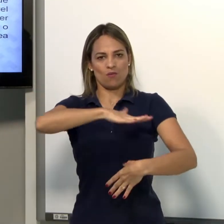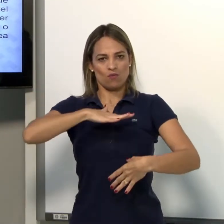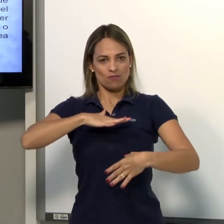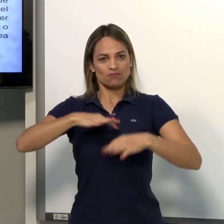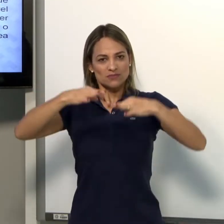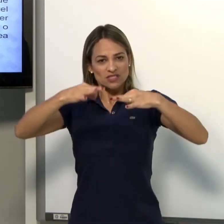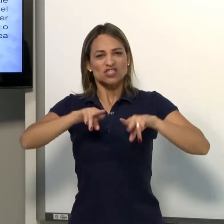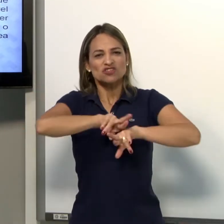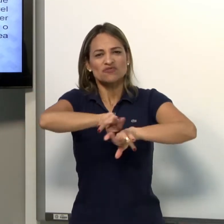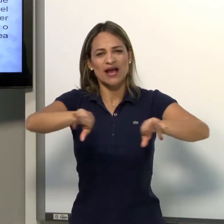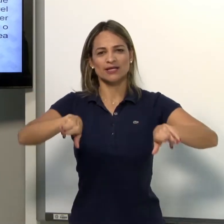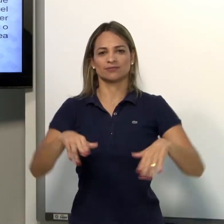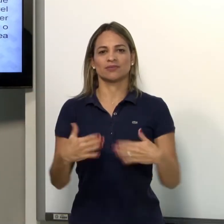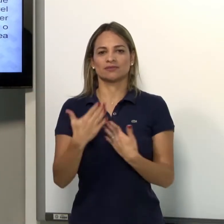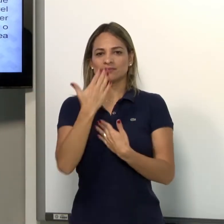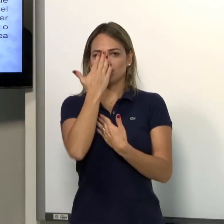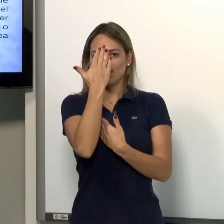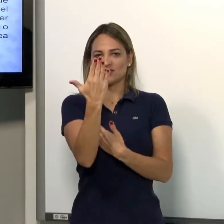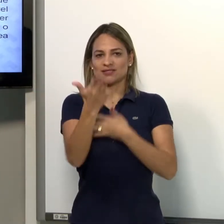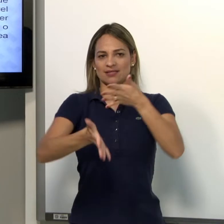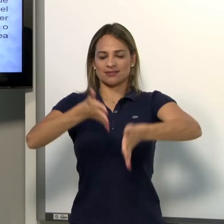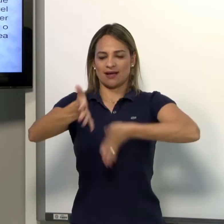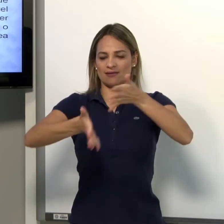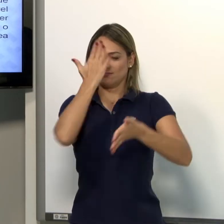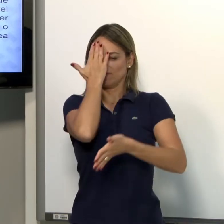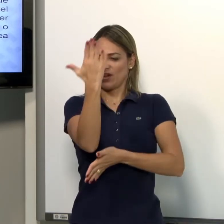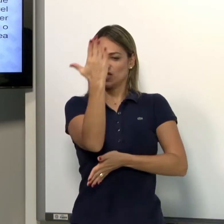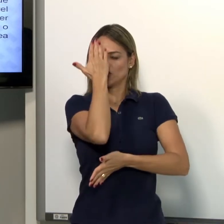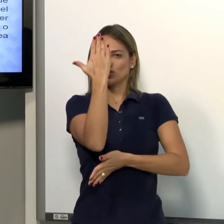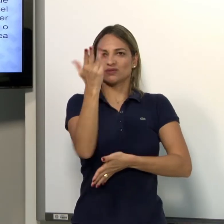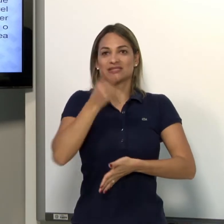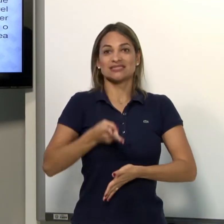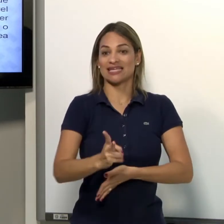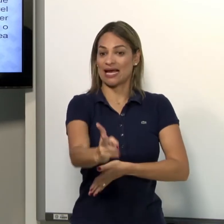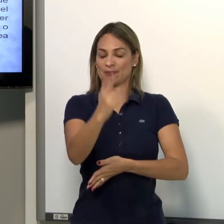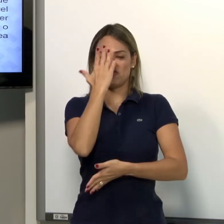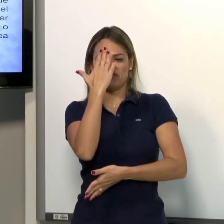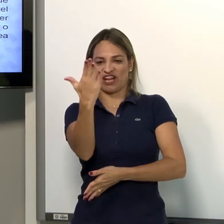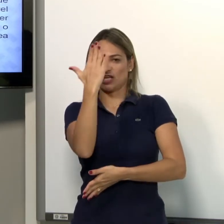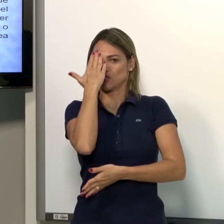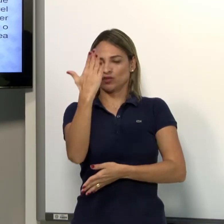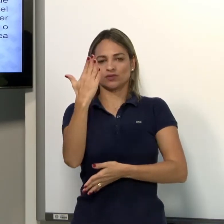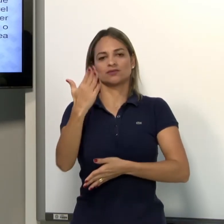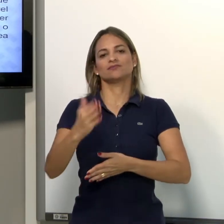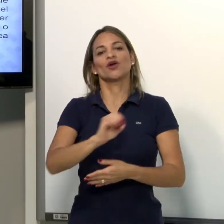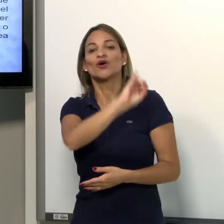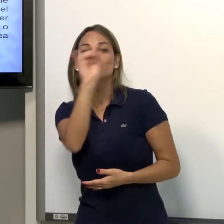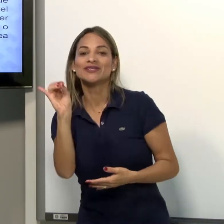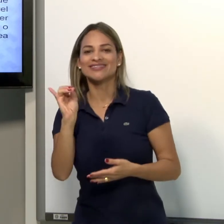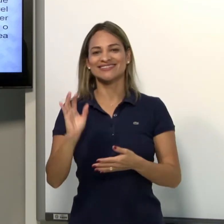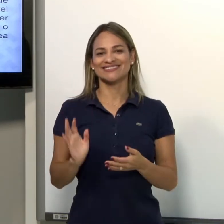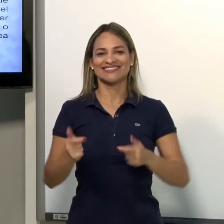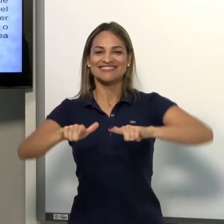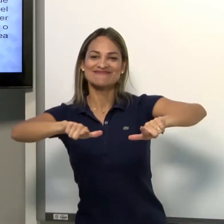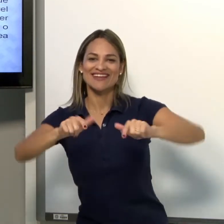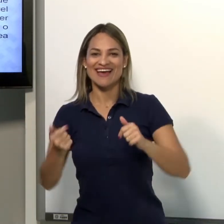nosso corpo, nesse espaço neutro. A frente. Deve-se sinalizar sempre a frente. Oi, trabalhar,